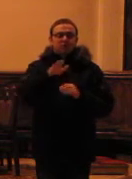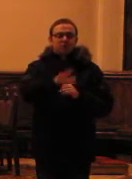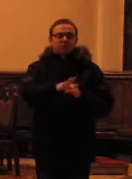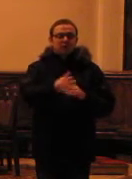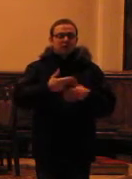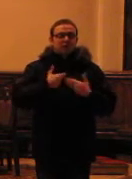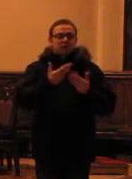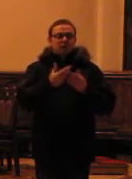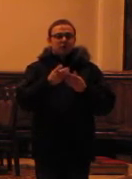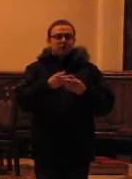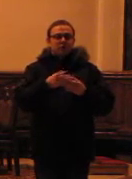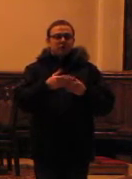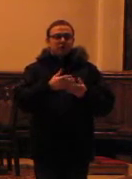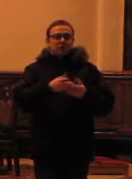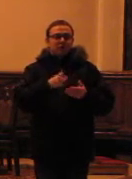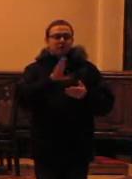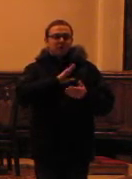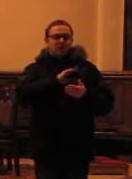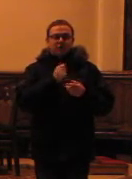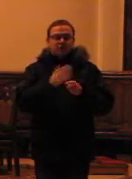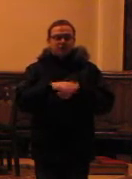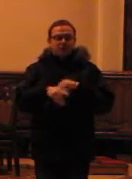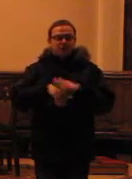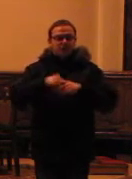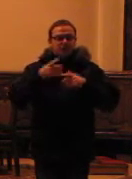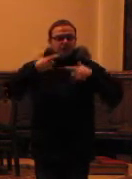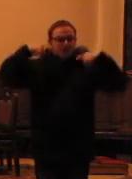śmierć, szczęście i oświecie.